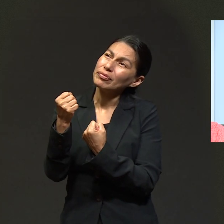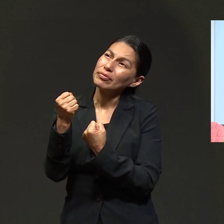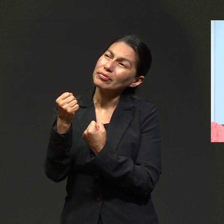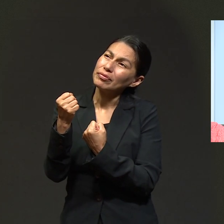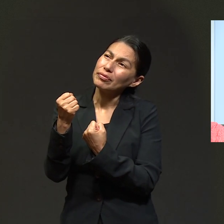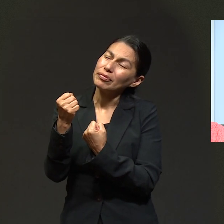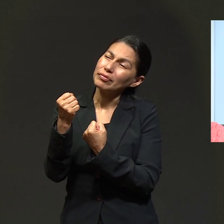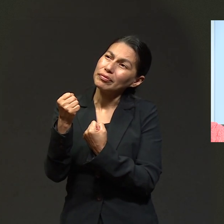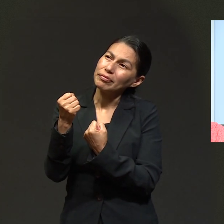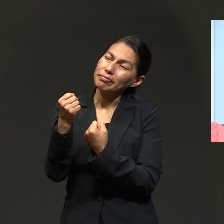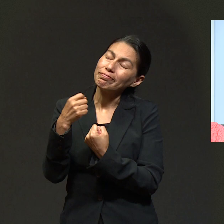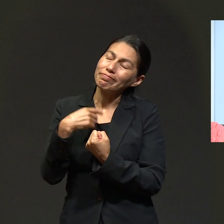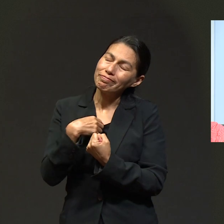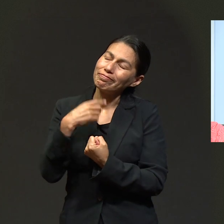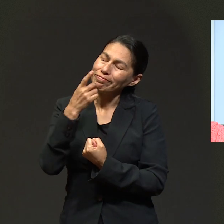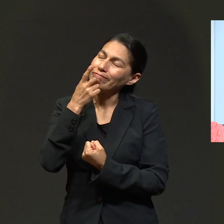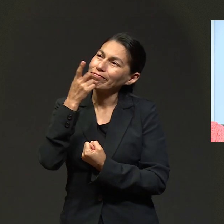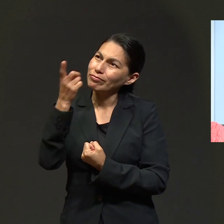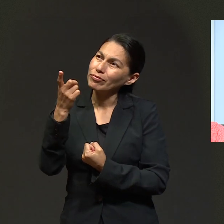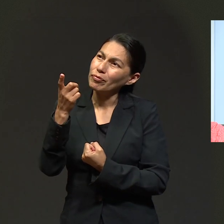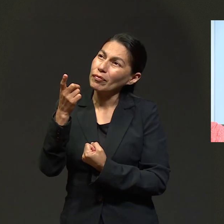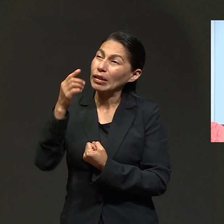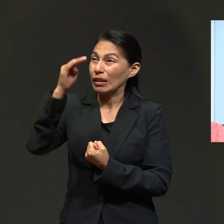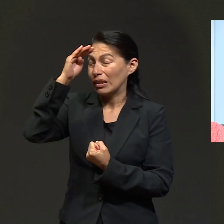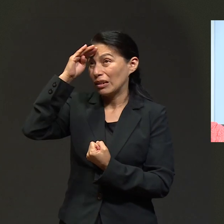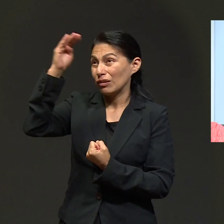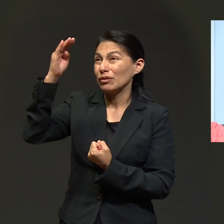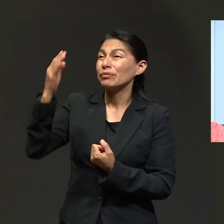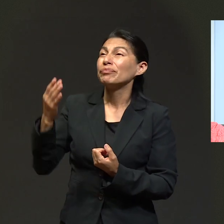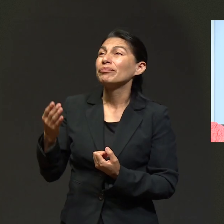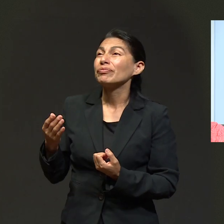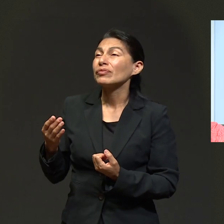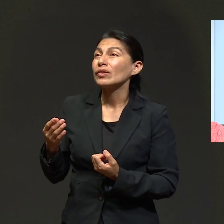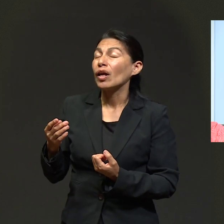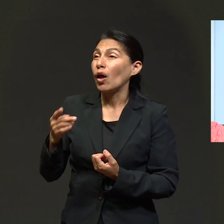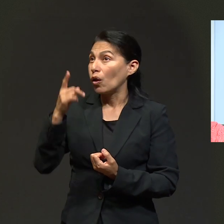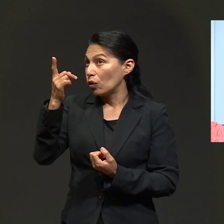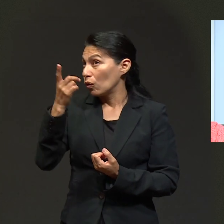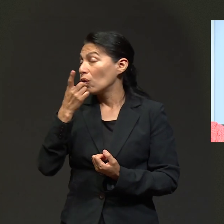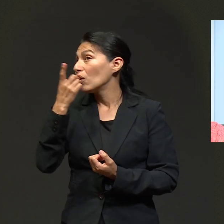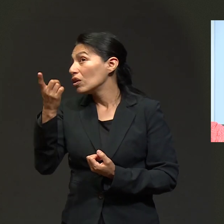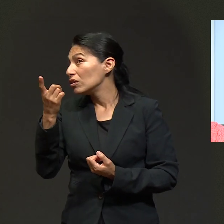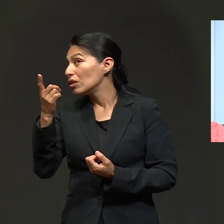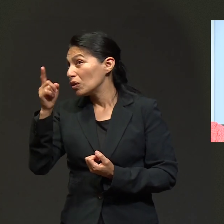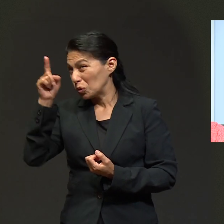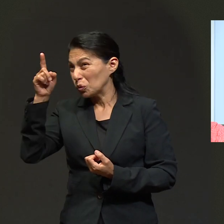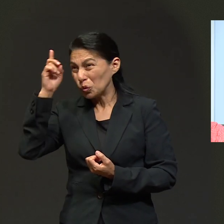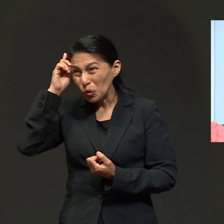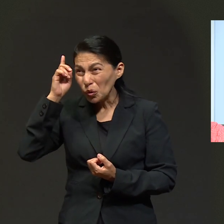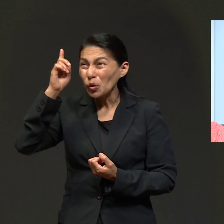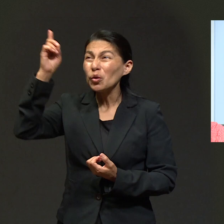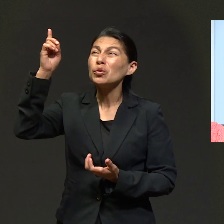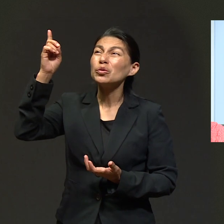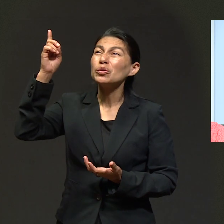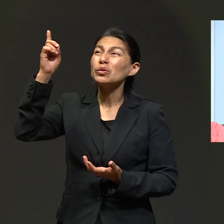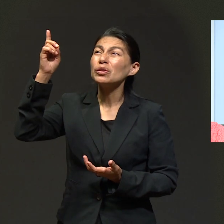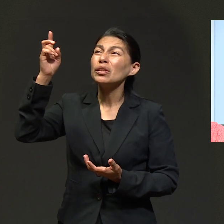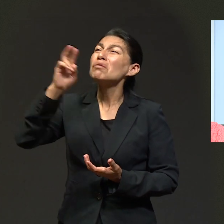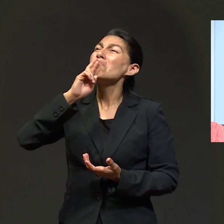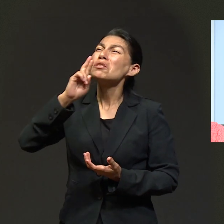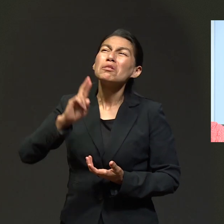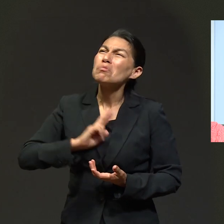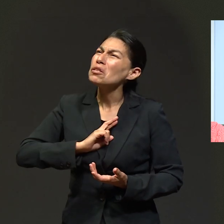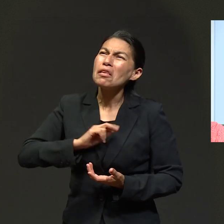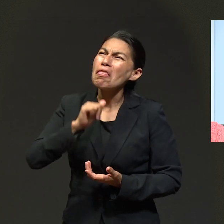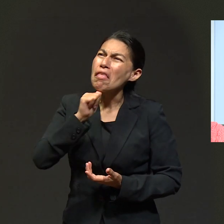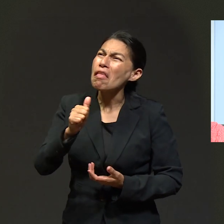fuerte fue su promesa hacia mí, porque yo le dije a Dios, Señor, si tú dices que eres Dios,